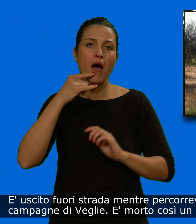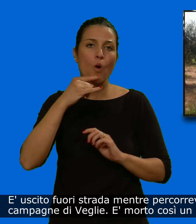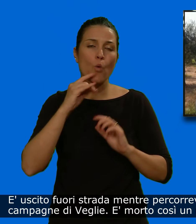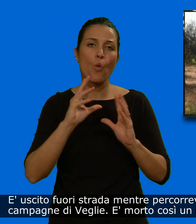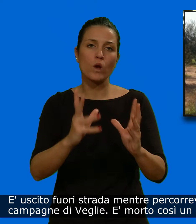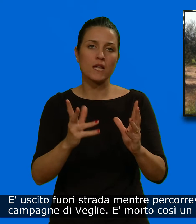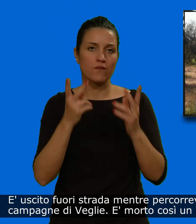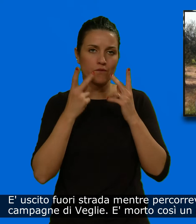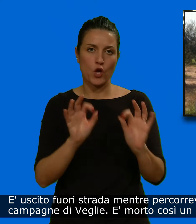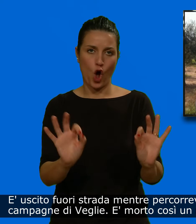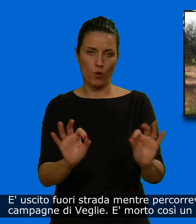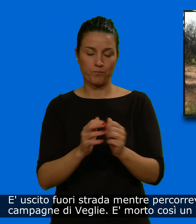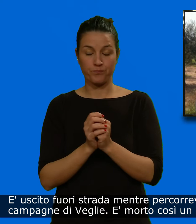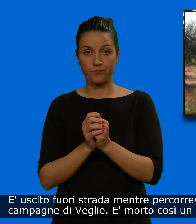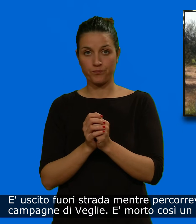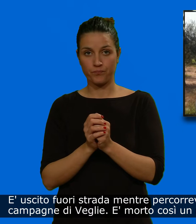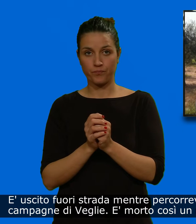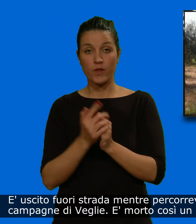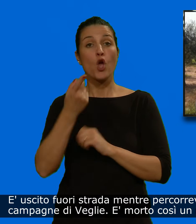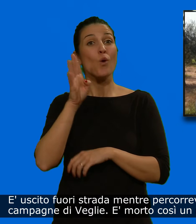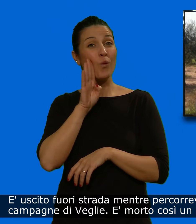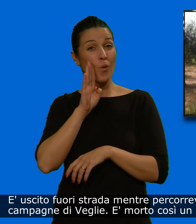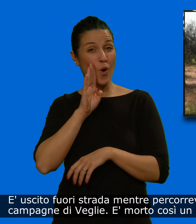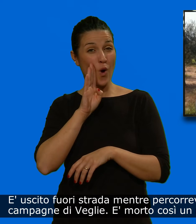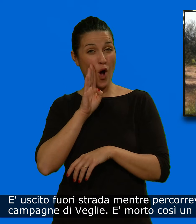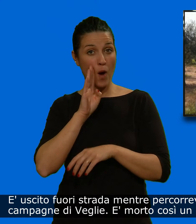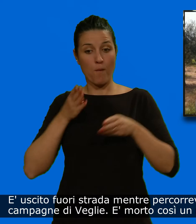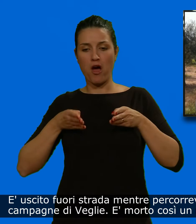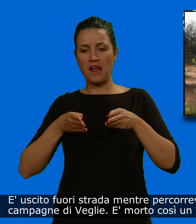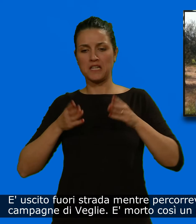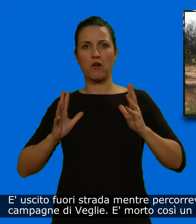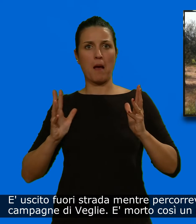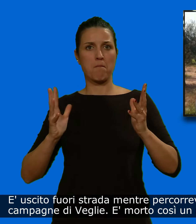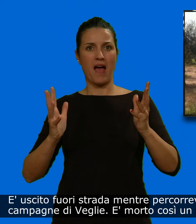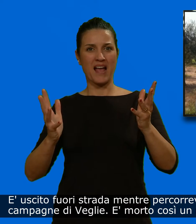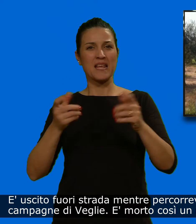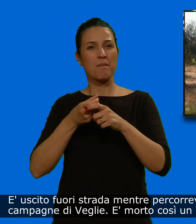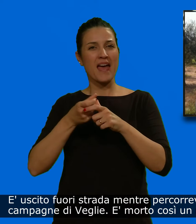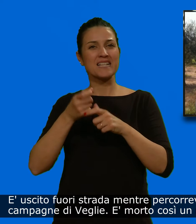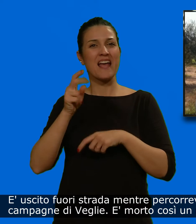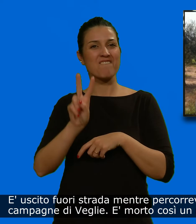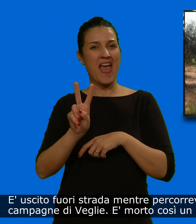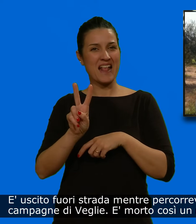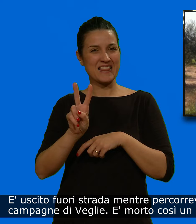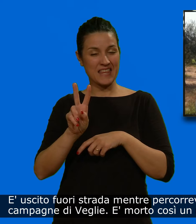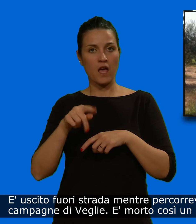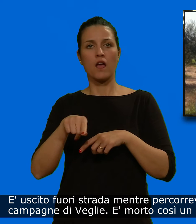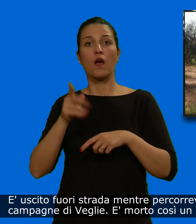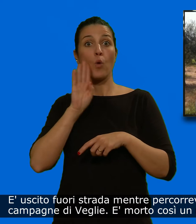È uscito fuoristrada mentre percorreva un rettilineo nelle campagne di Veglie. È morto così